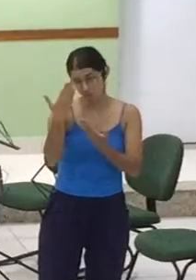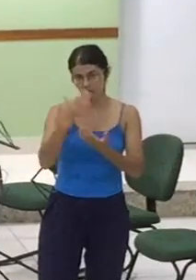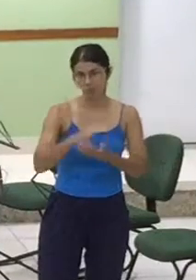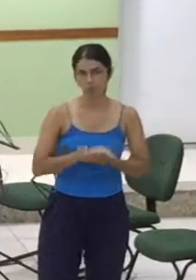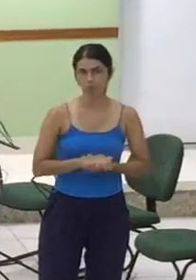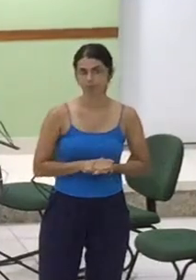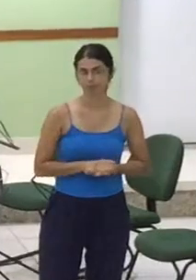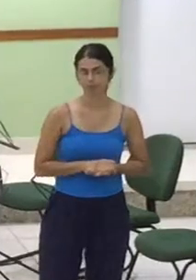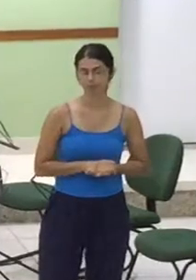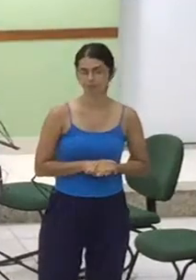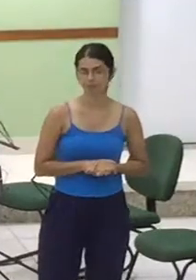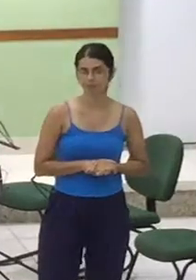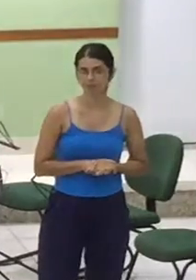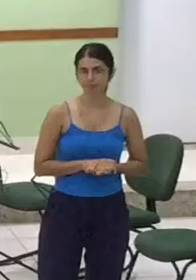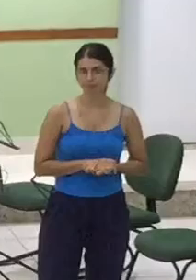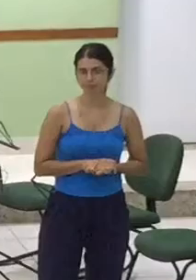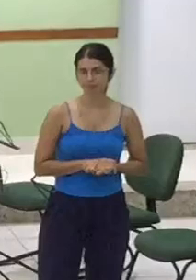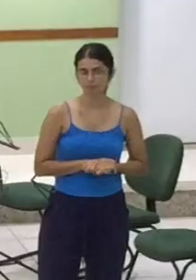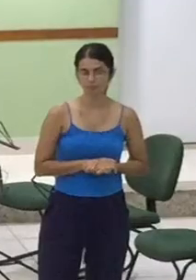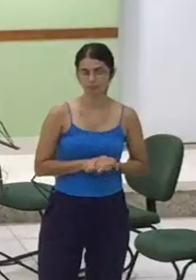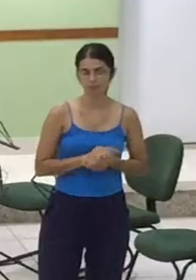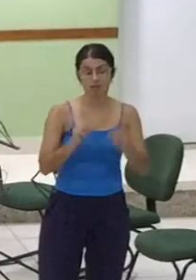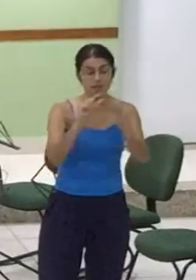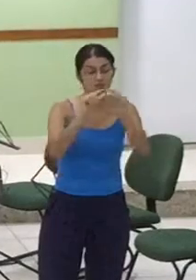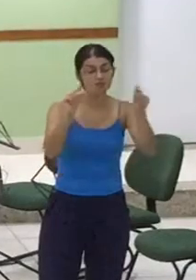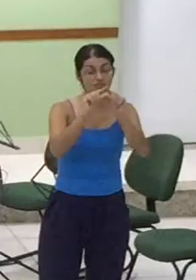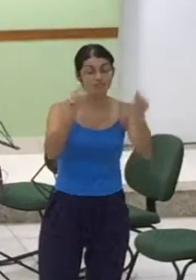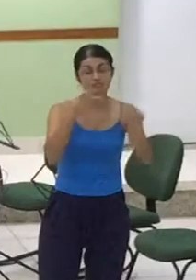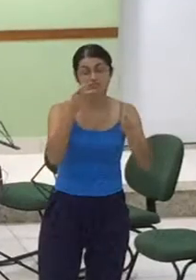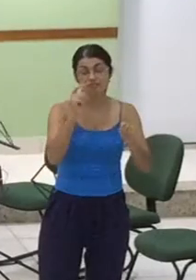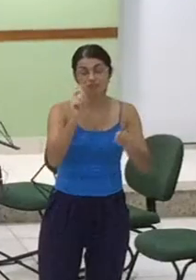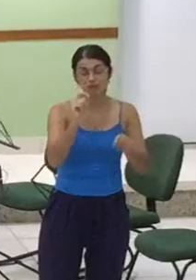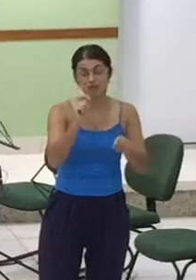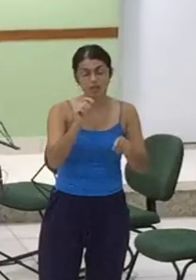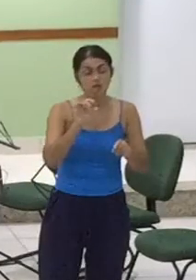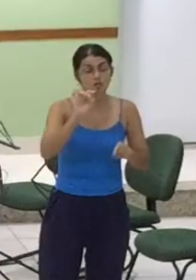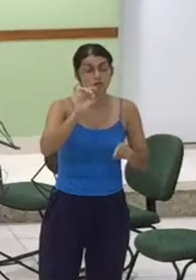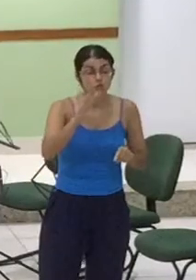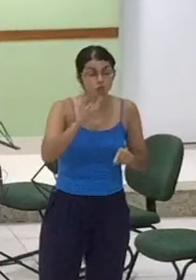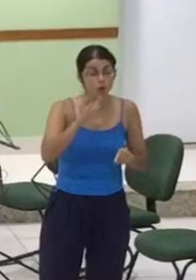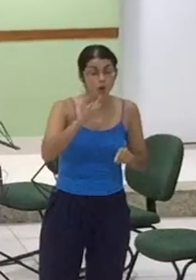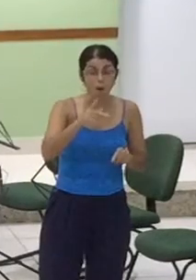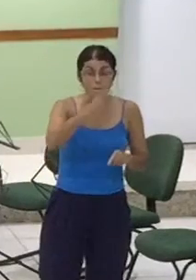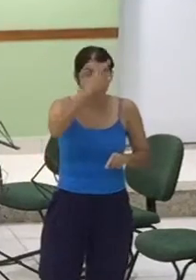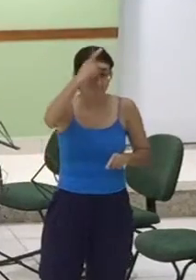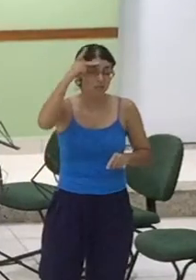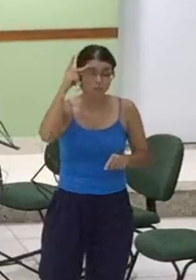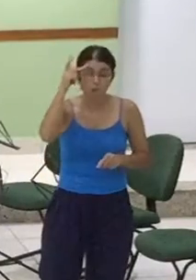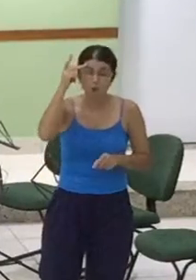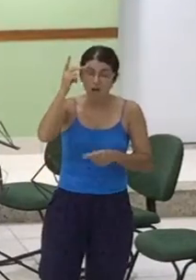E ele diz bem assim, é uma parte, só quem conhece a grandeza do perdão que recebeu,